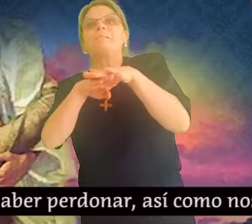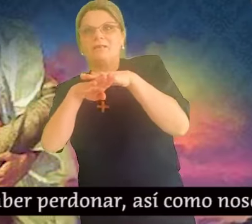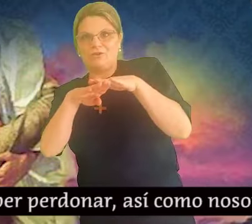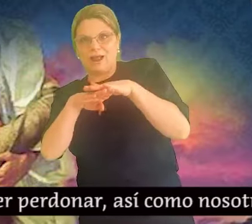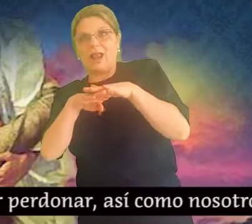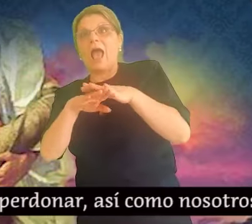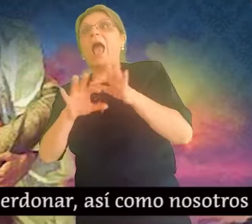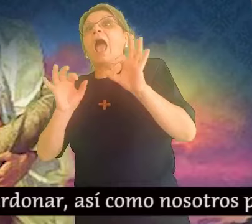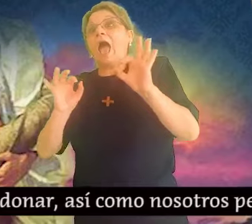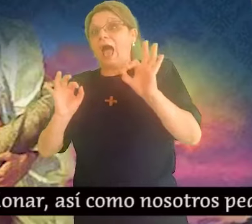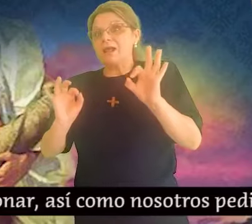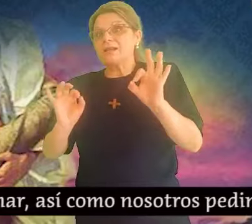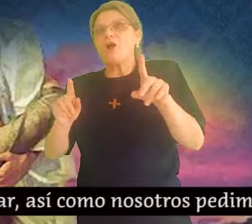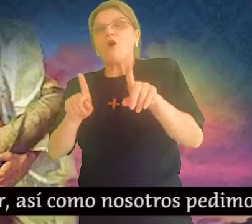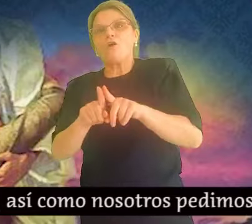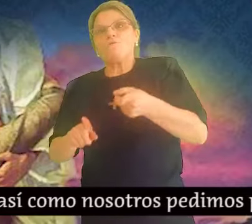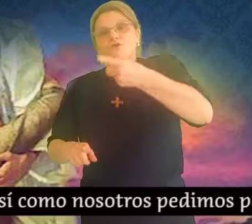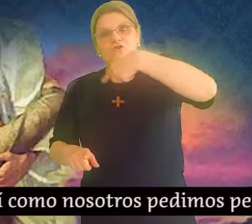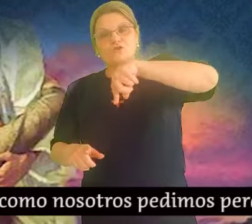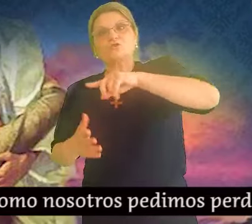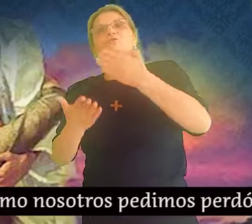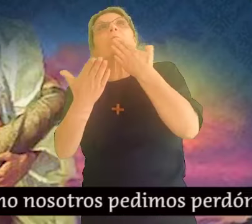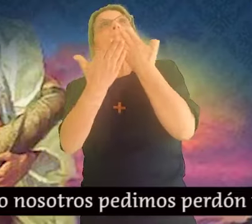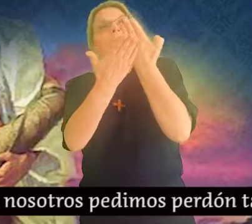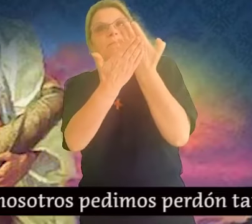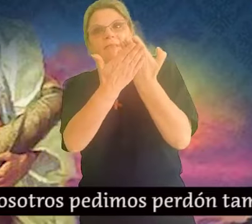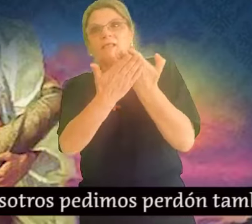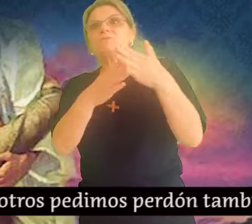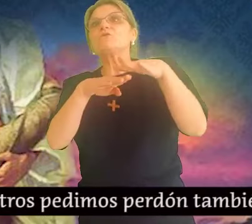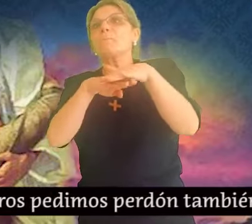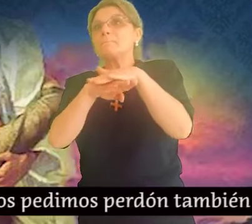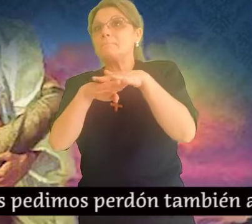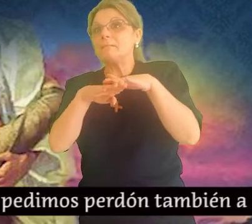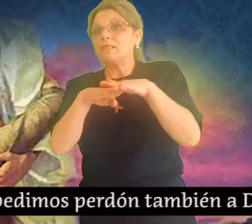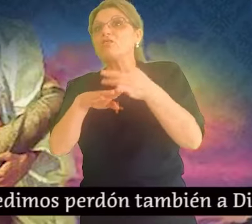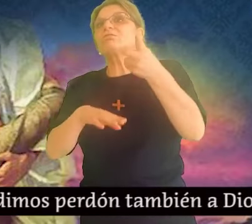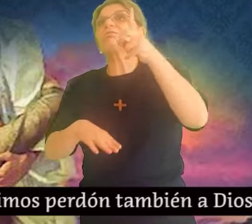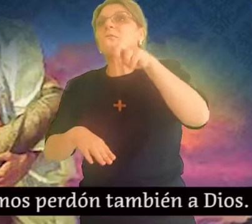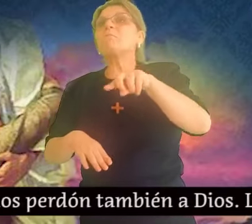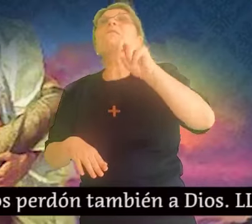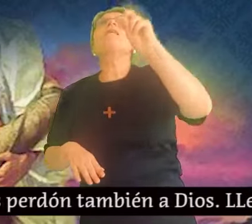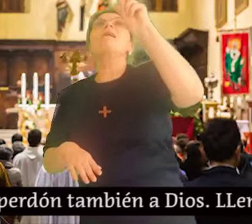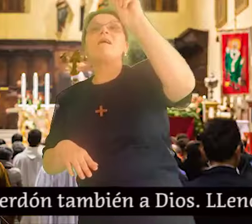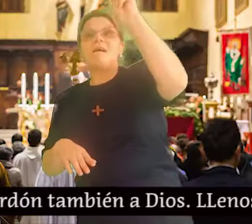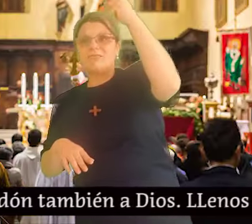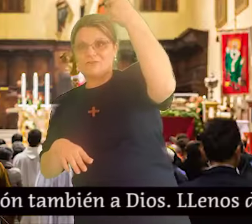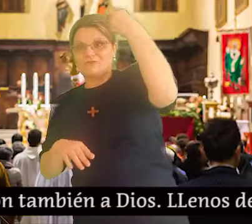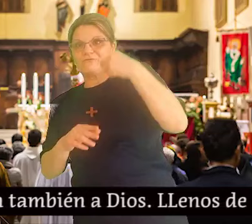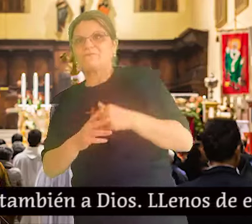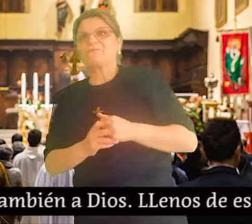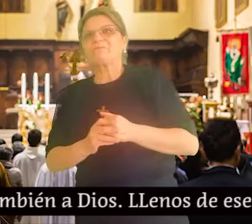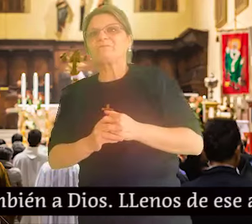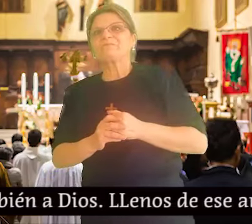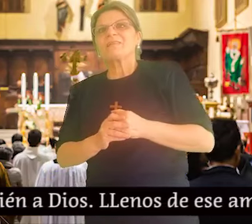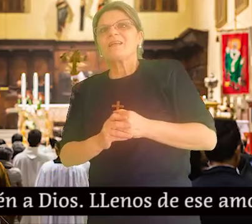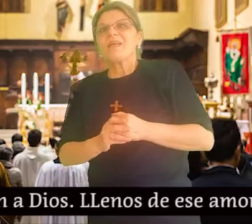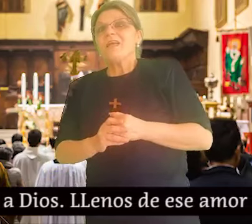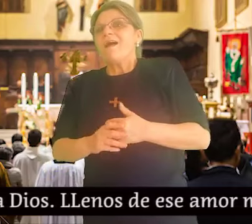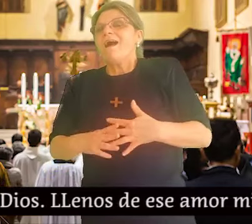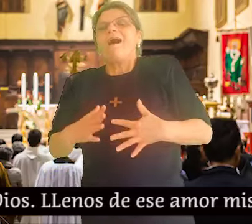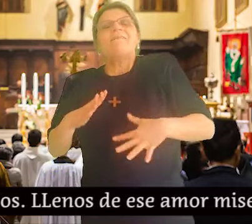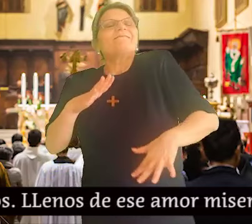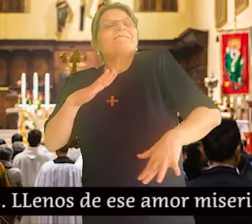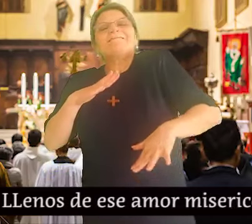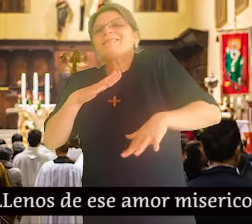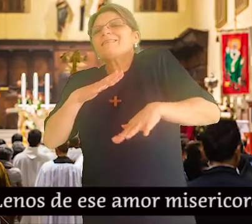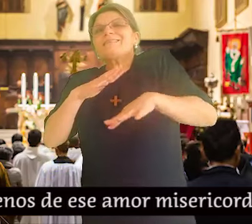ese amor misericordioso, de un Dios clemente y compasivo que siempre está dispuesto a perdonar nuestras of